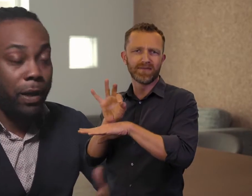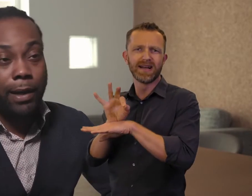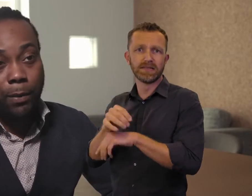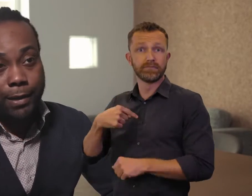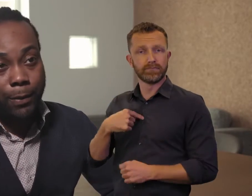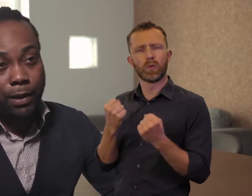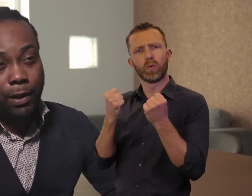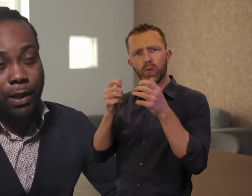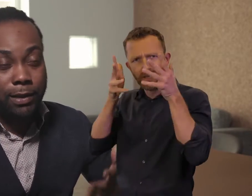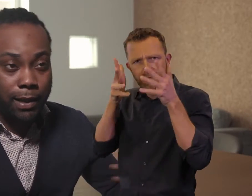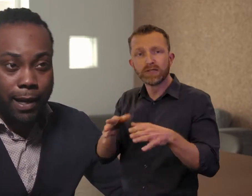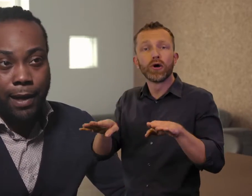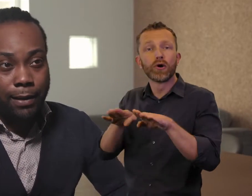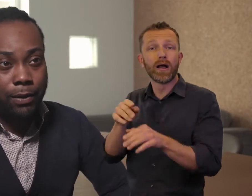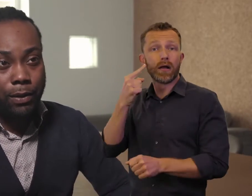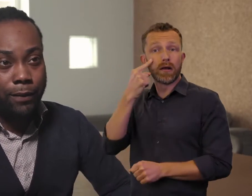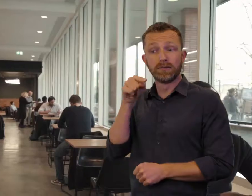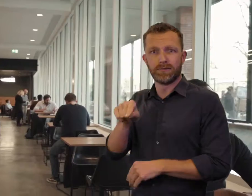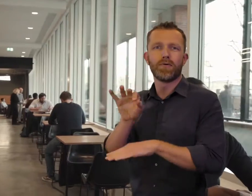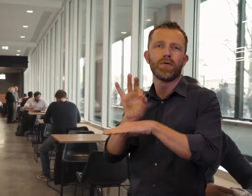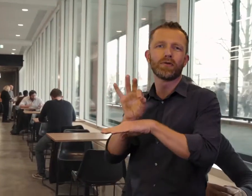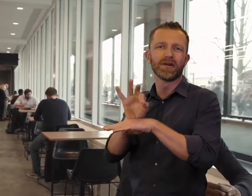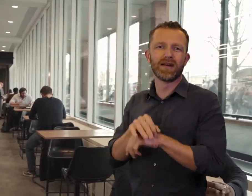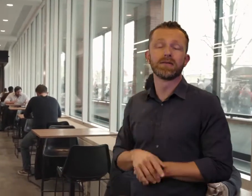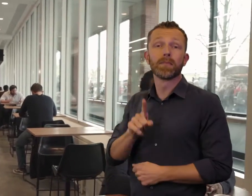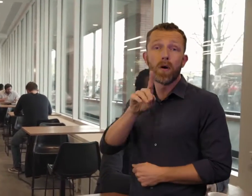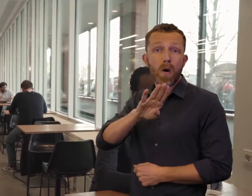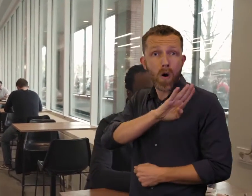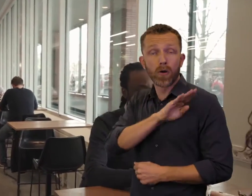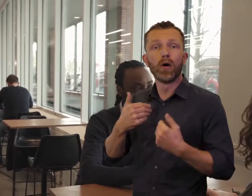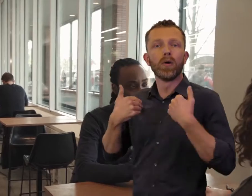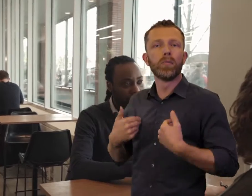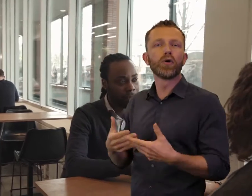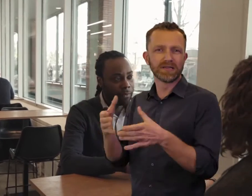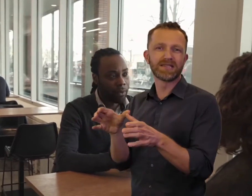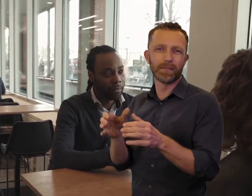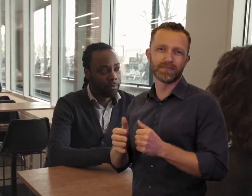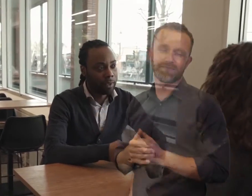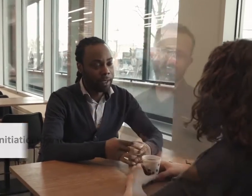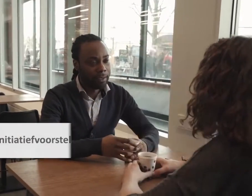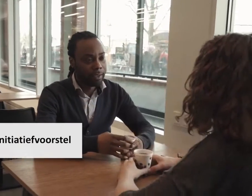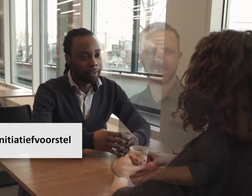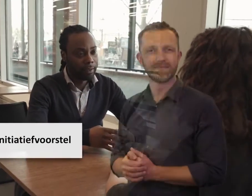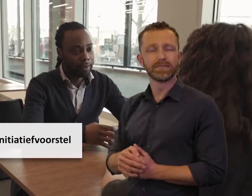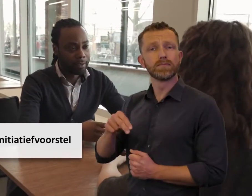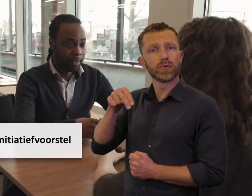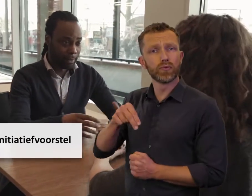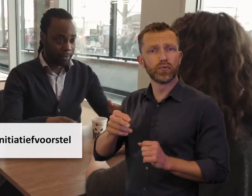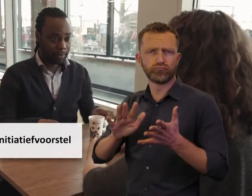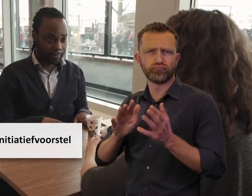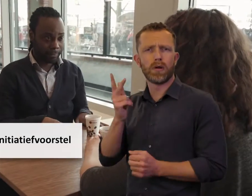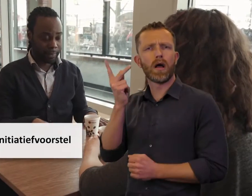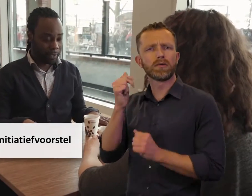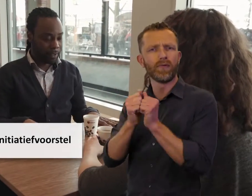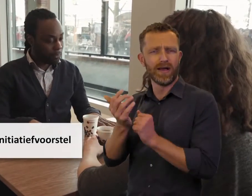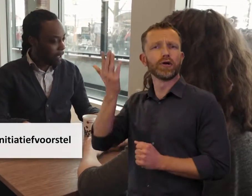Ik hou me heel erg bezig met kansen gelijkheid in het onderwijs. Maar ook gericht op burgerschap. En ik heb dus, dat is